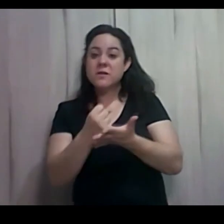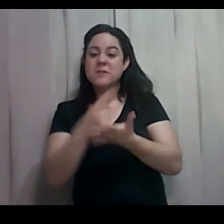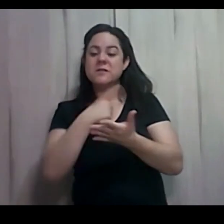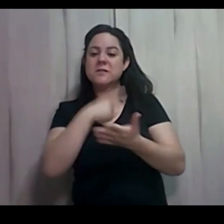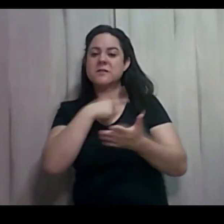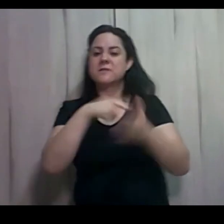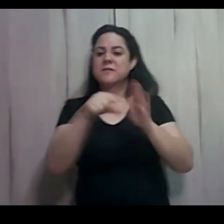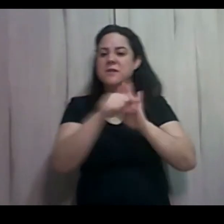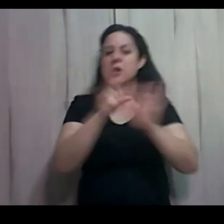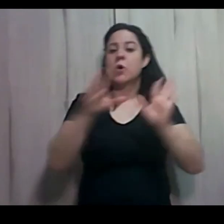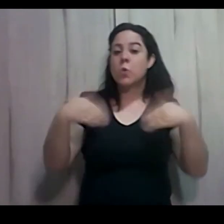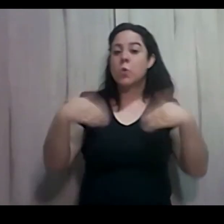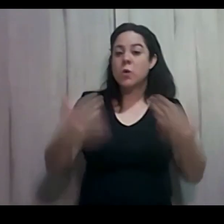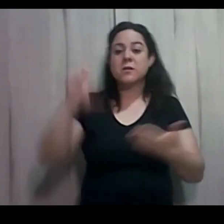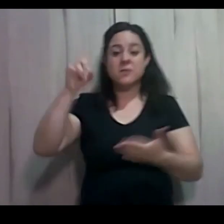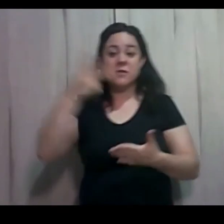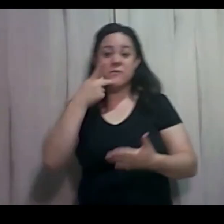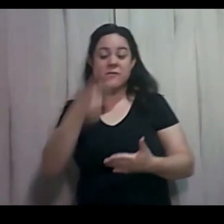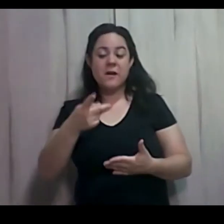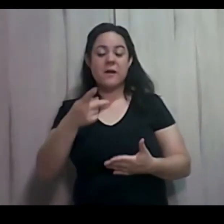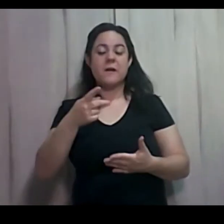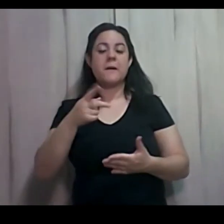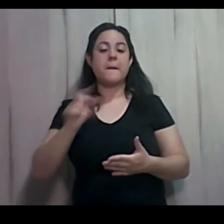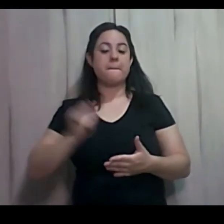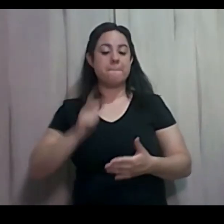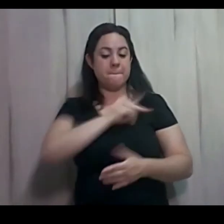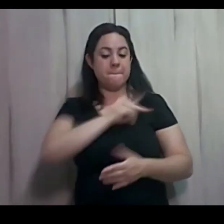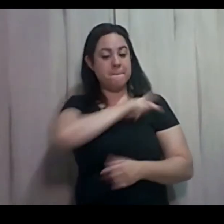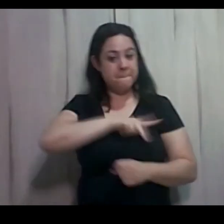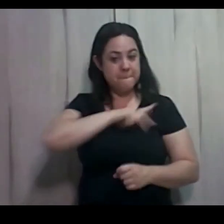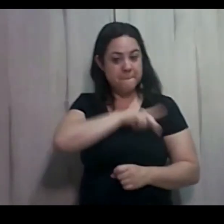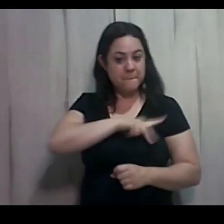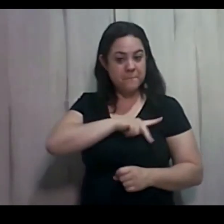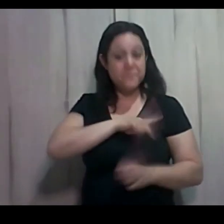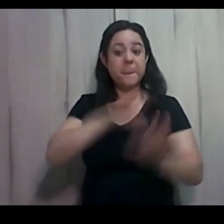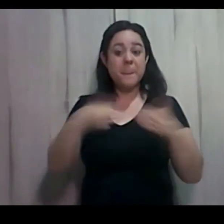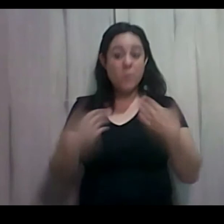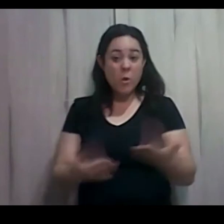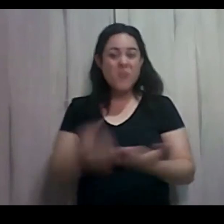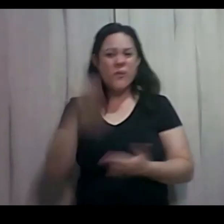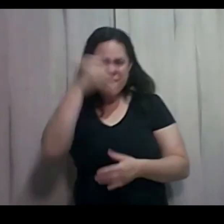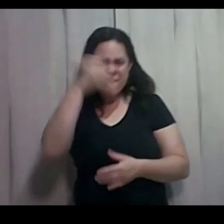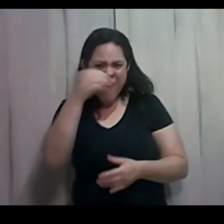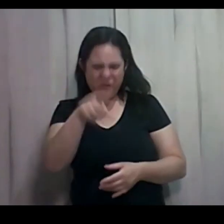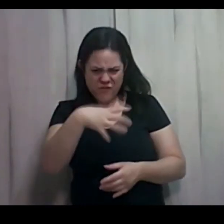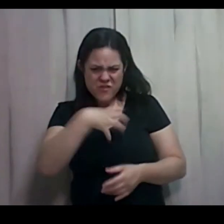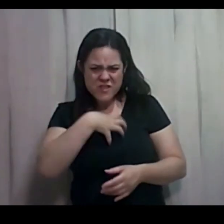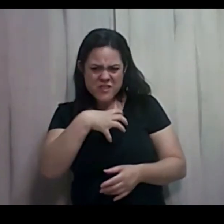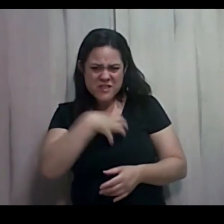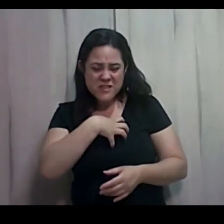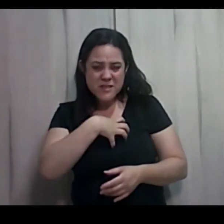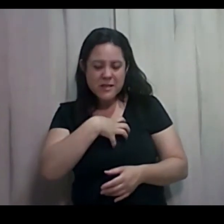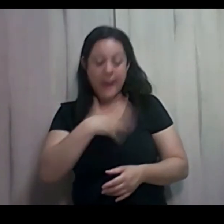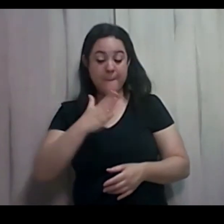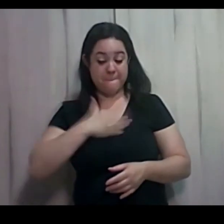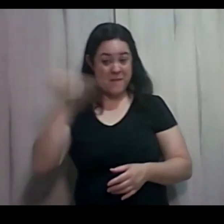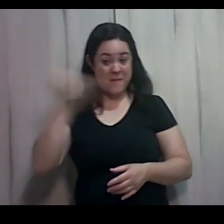Deus diz ao apóstolo Paulo, no momento de muita fraqueza, a minha graça te